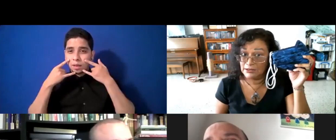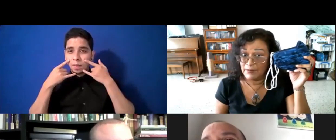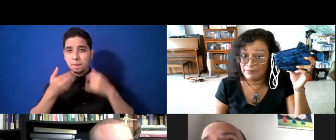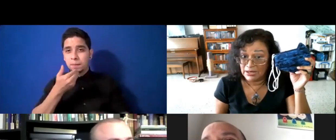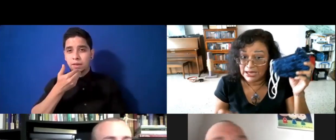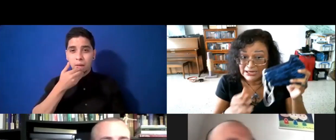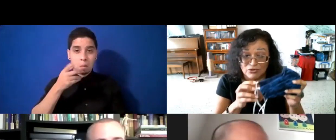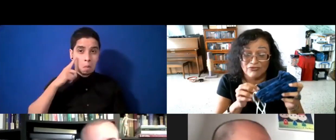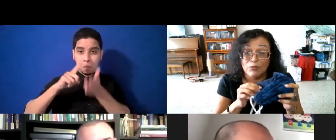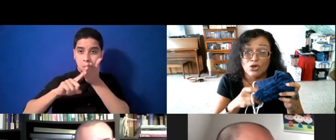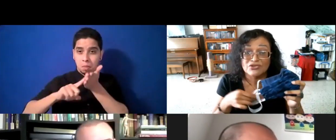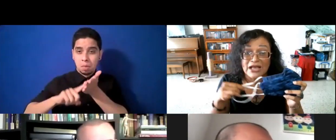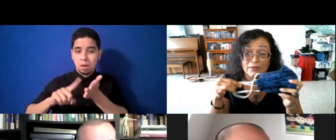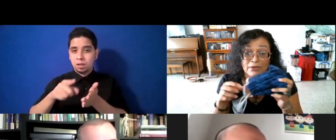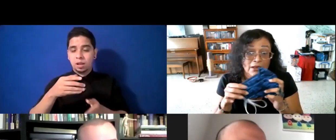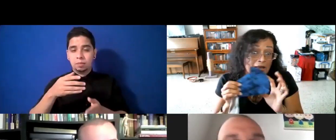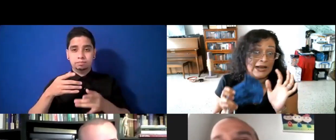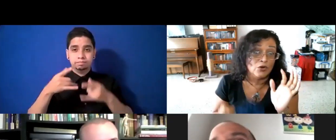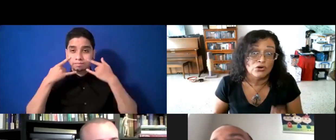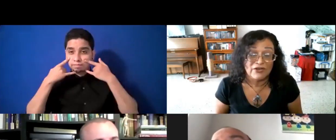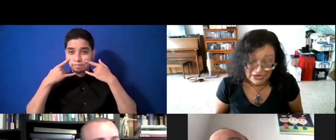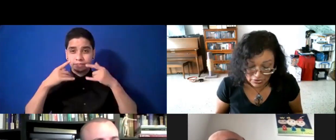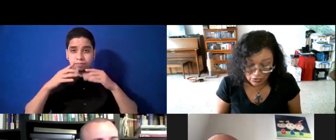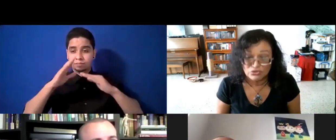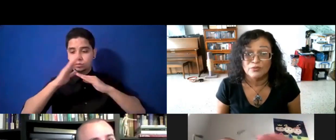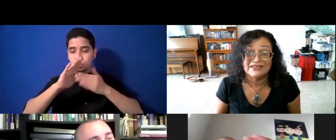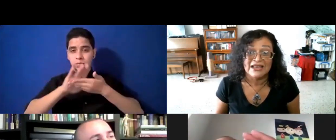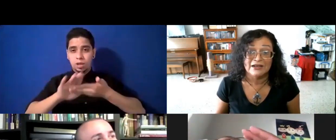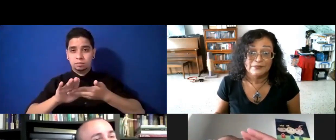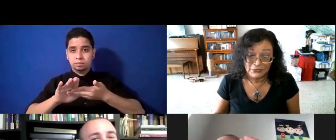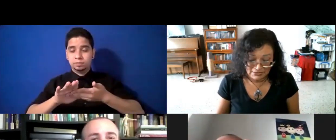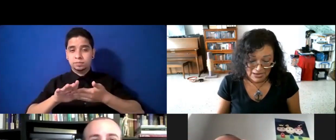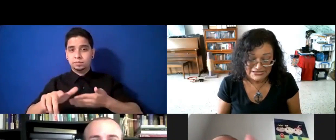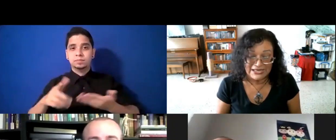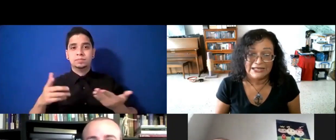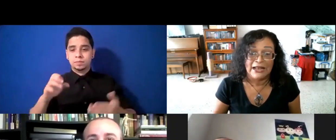estas mascarillas son fabulosas, el Carlos Cortés Fashion and Costume Designer, déjame enseñártela,